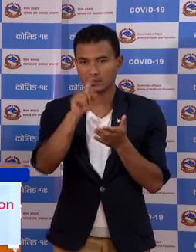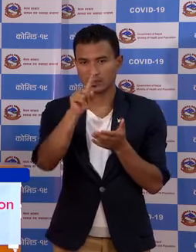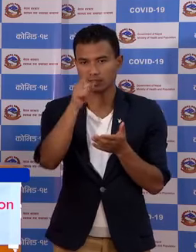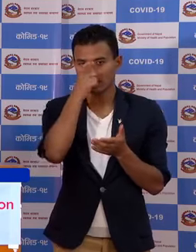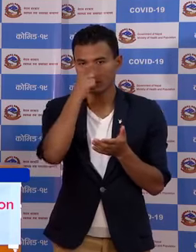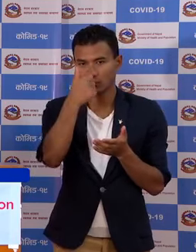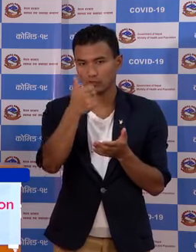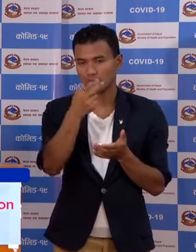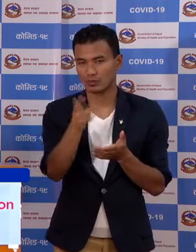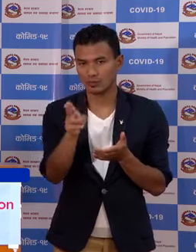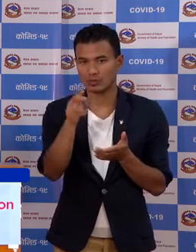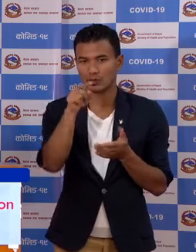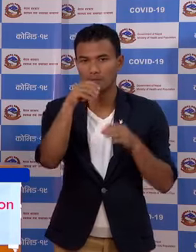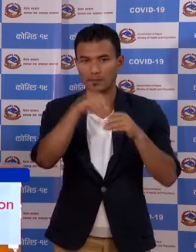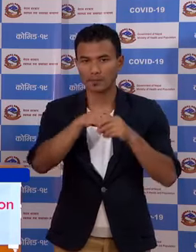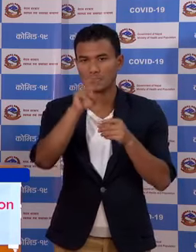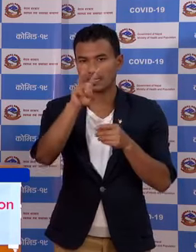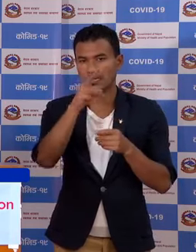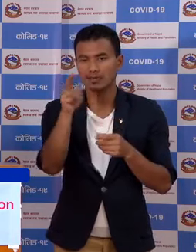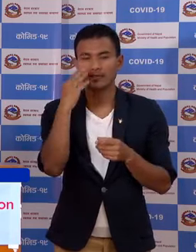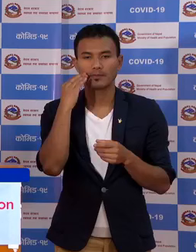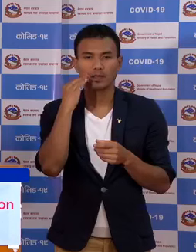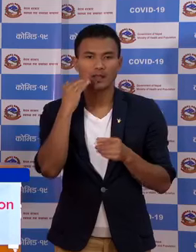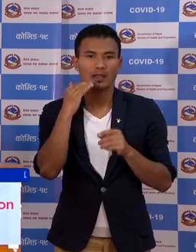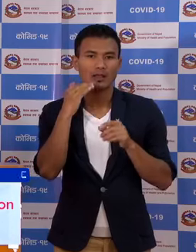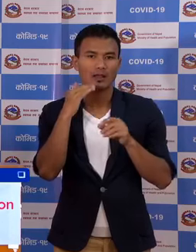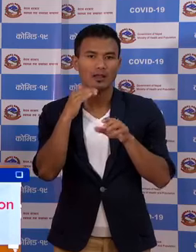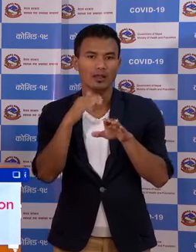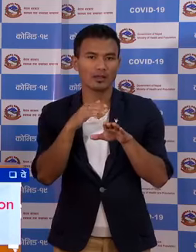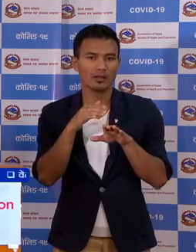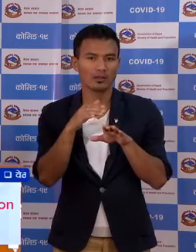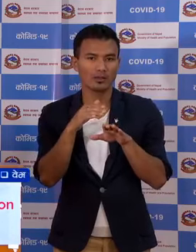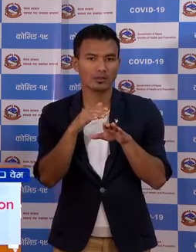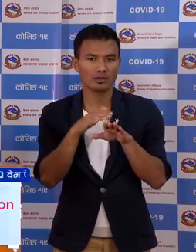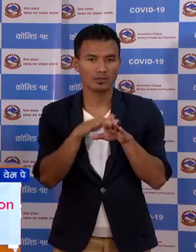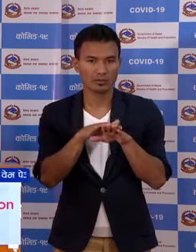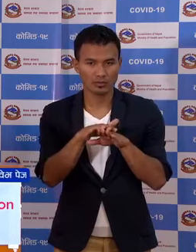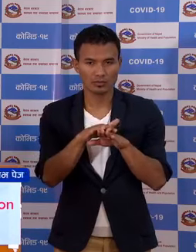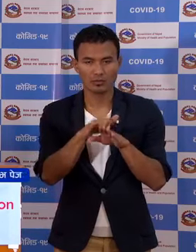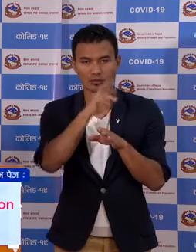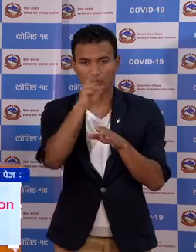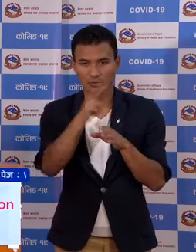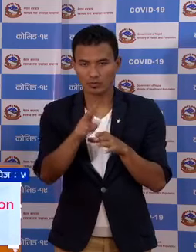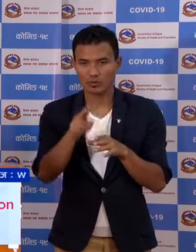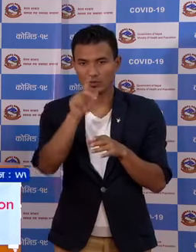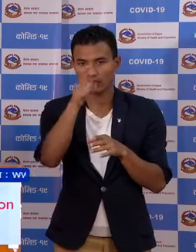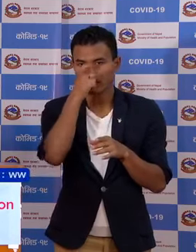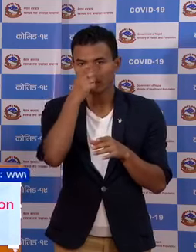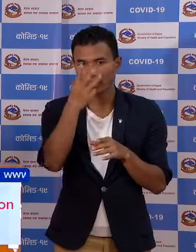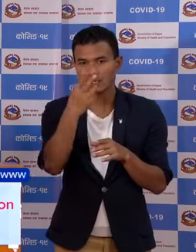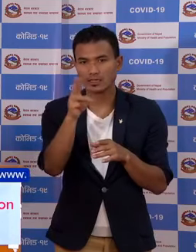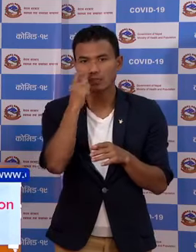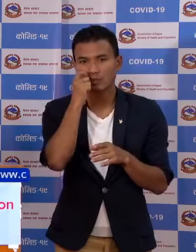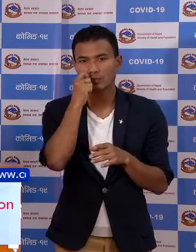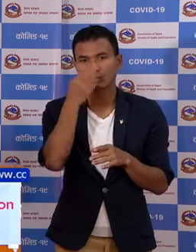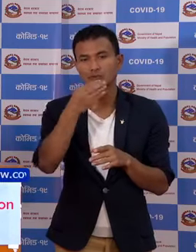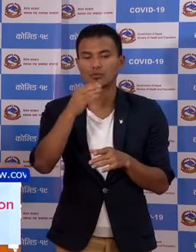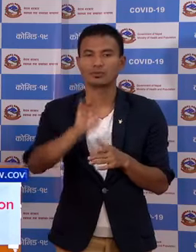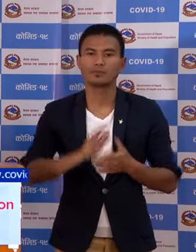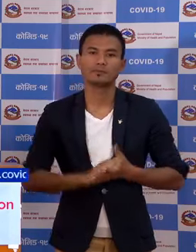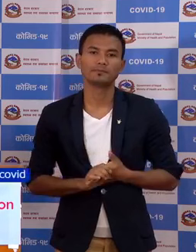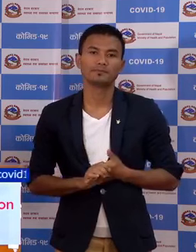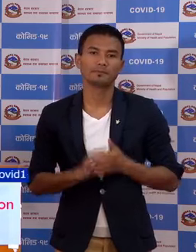1-6 जना तेस्मद्ये 3,300 महिला र 1-3 जना पुरूस उनोंच